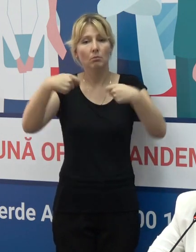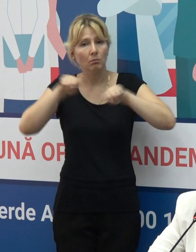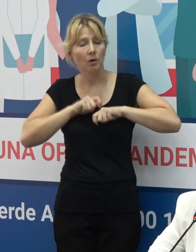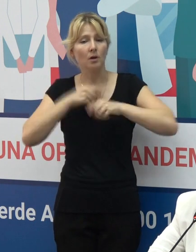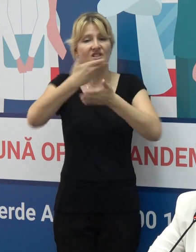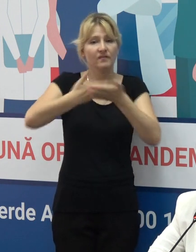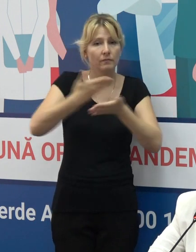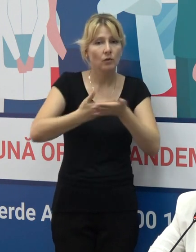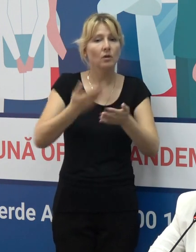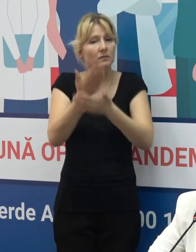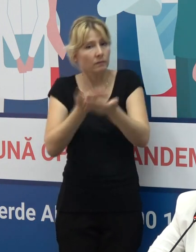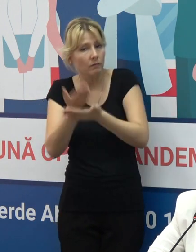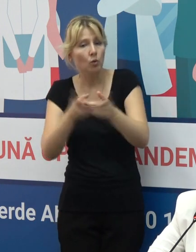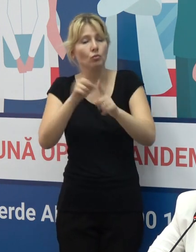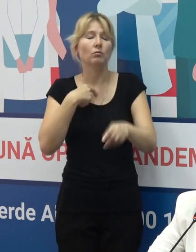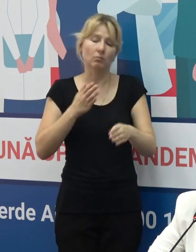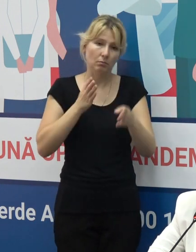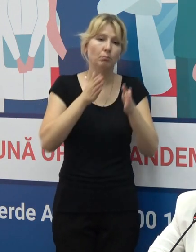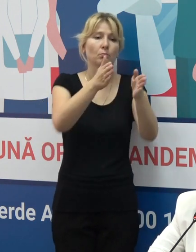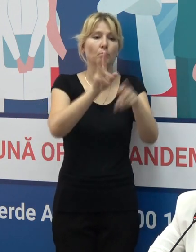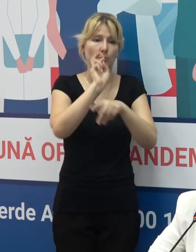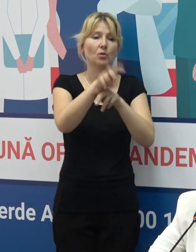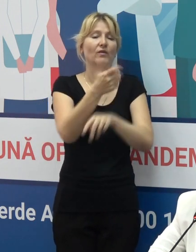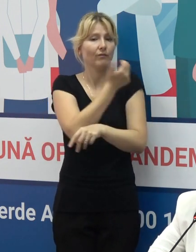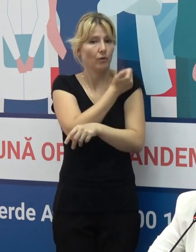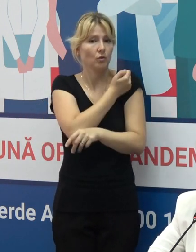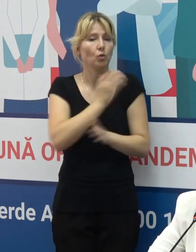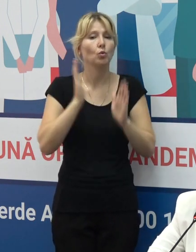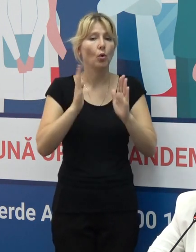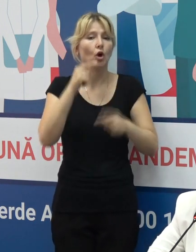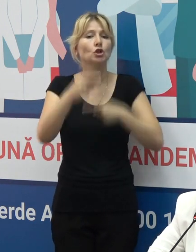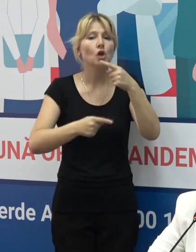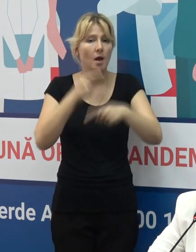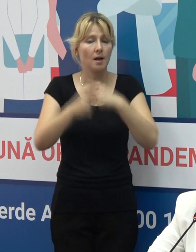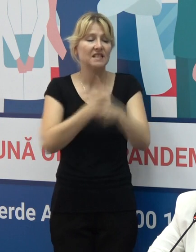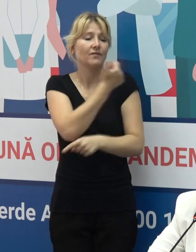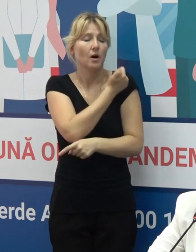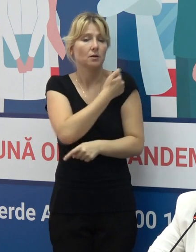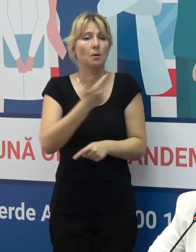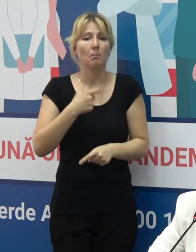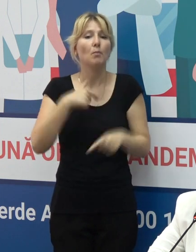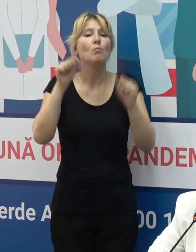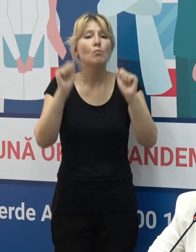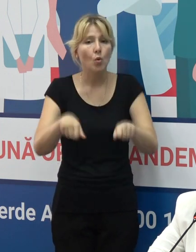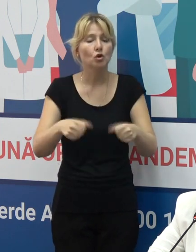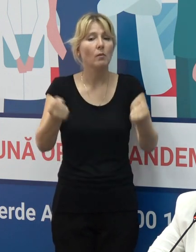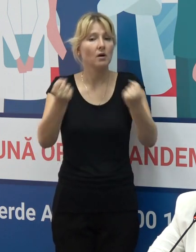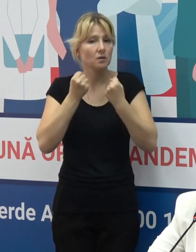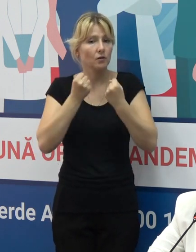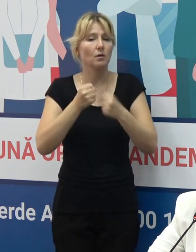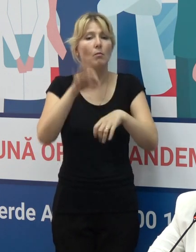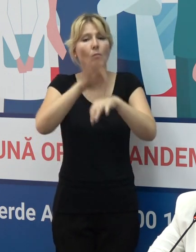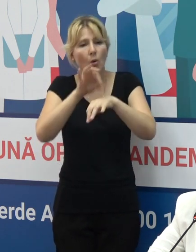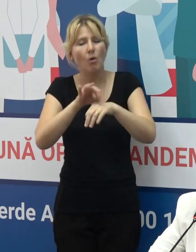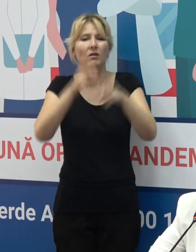recomandă să mergem la vaccinare, că doar prin vaccinare noi putem să ne protejem de boală gravă,